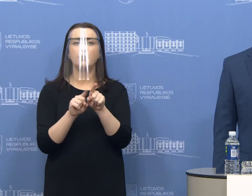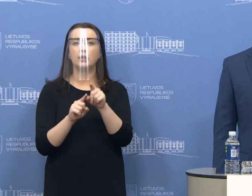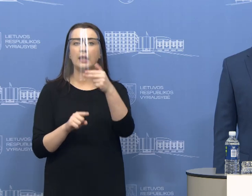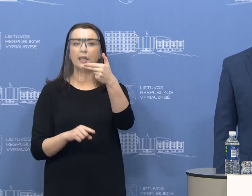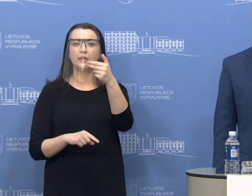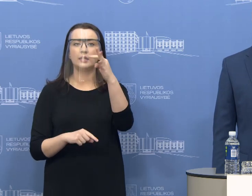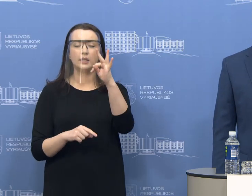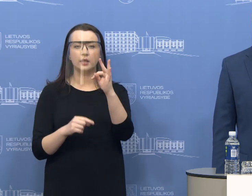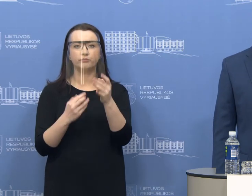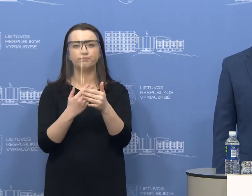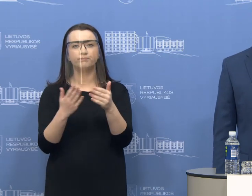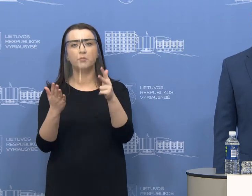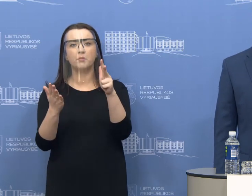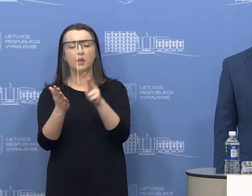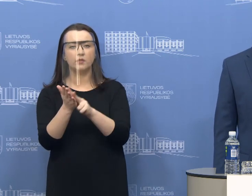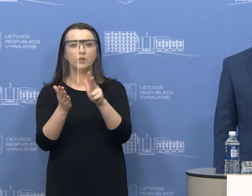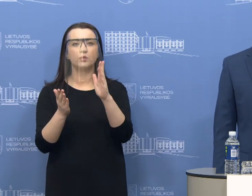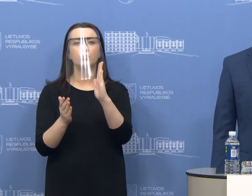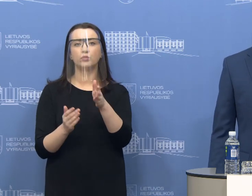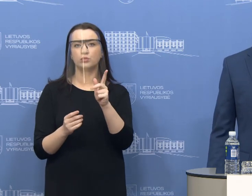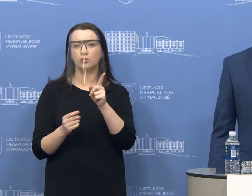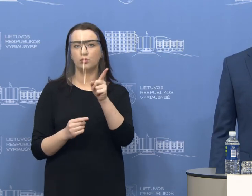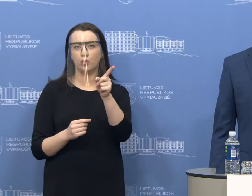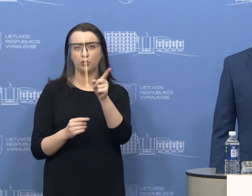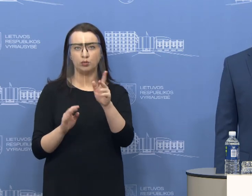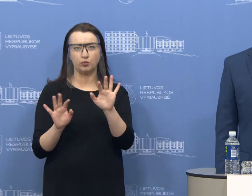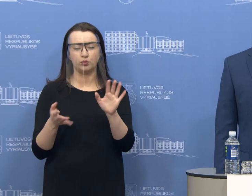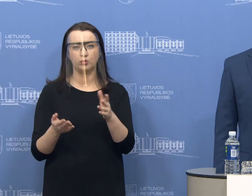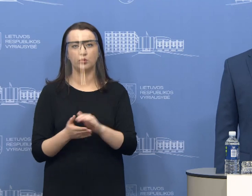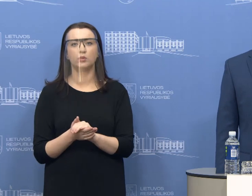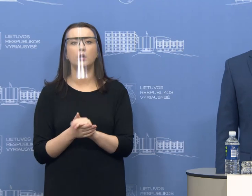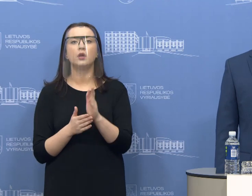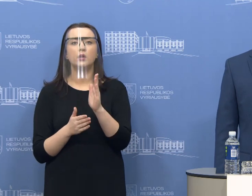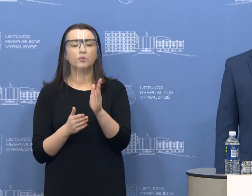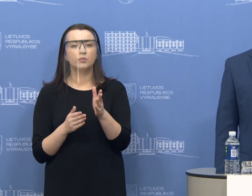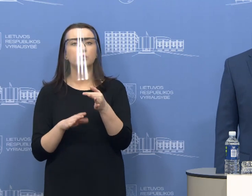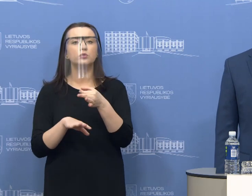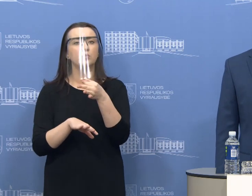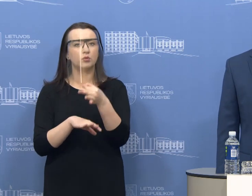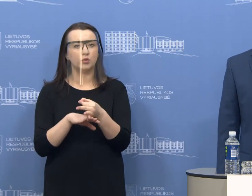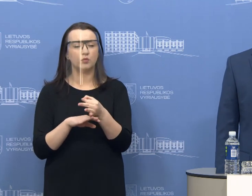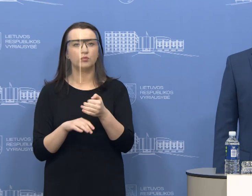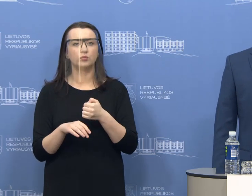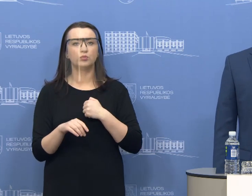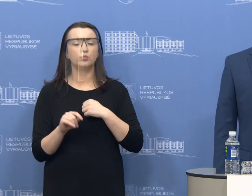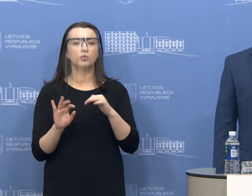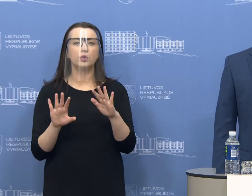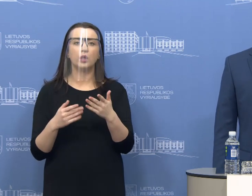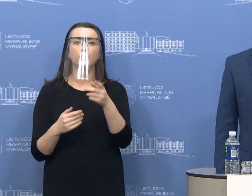turto sandorių tvirtinimą nuotoliniu būdu. Aišku, tas bus daroma labai atsakingai ir jeigu notaras